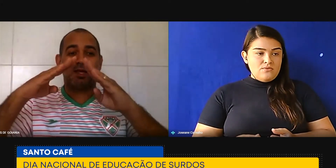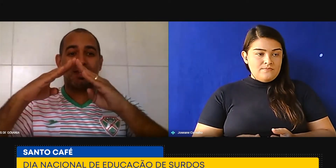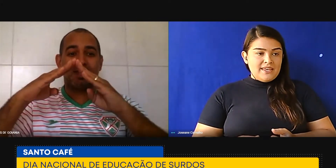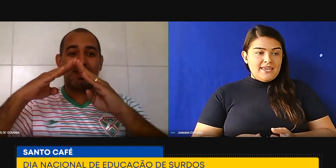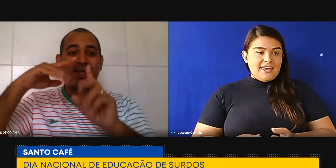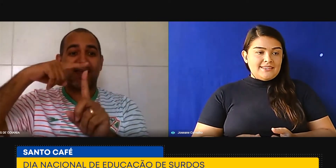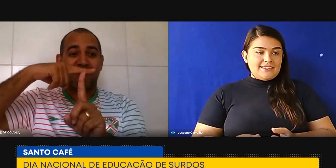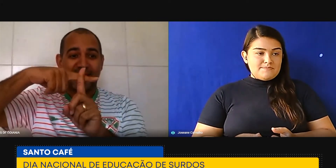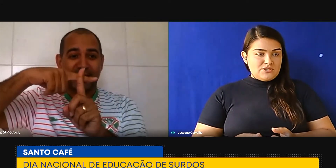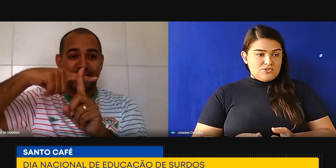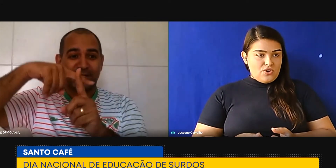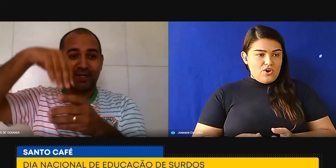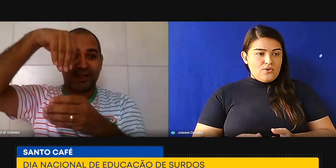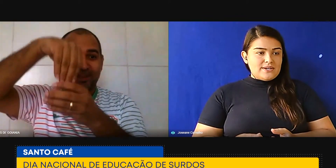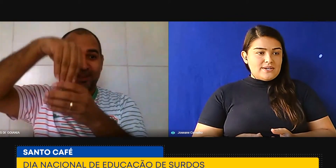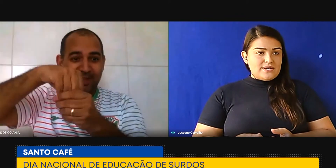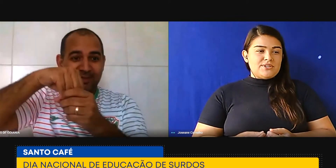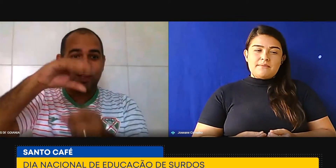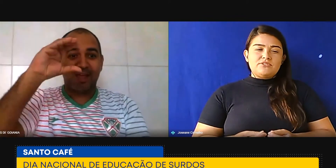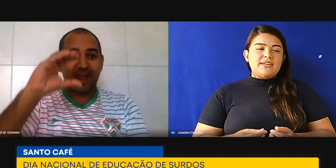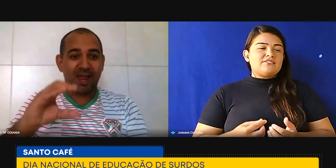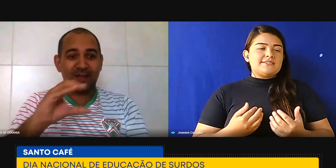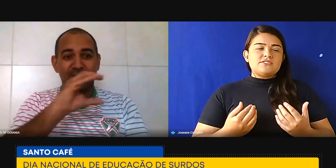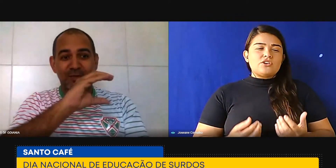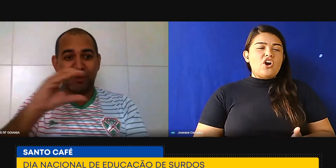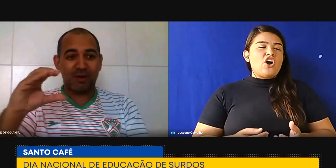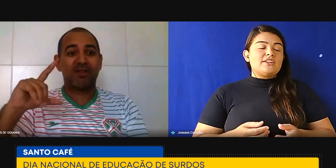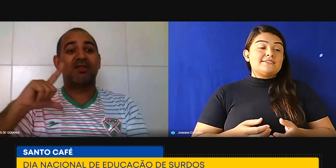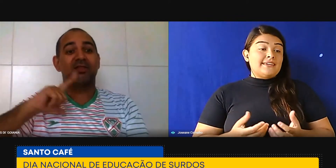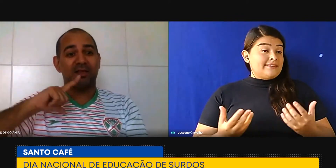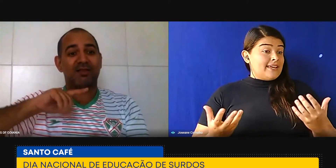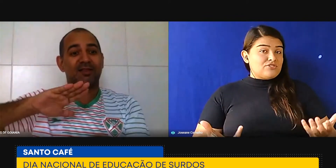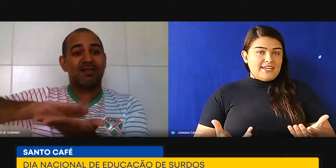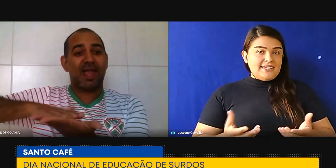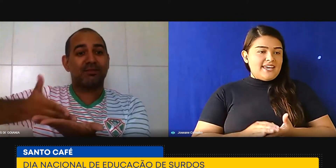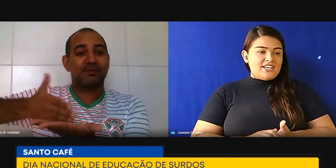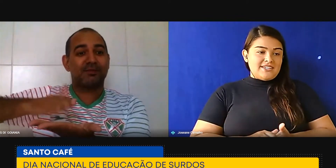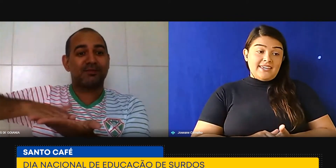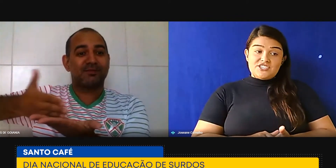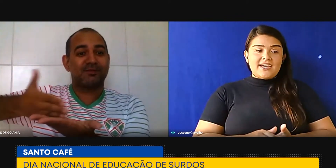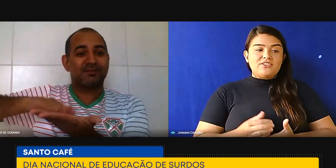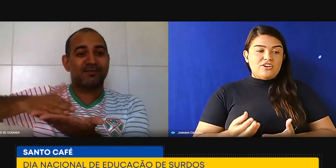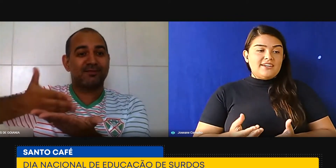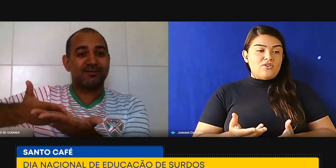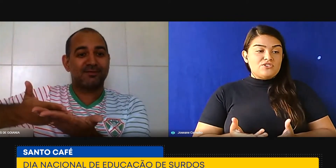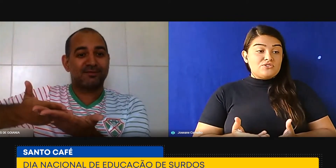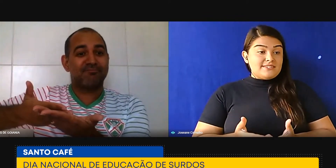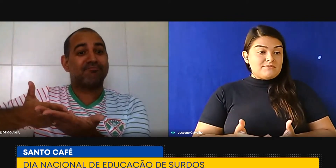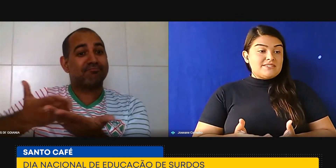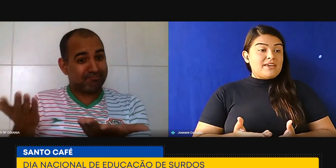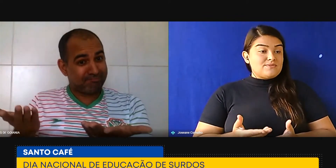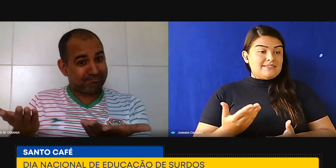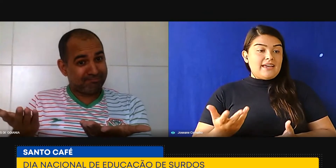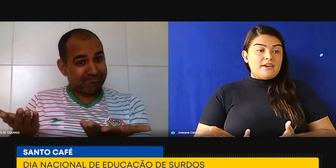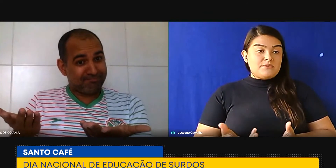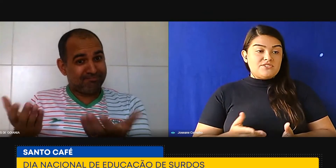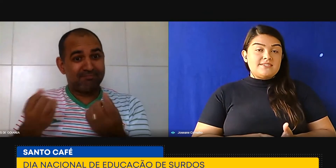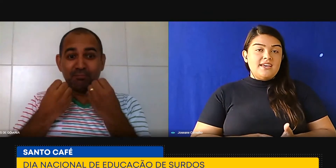entre as pessoas, por exemplo, dentro das escolas, dentro da igreja, da igreja católica. Hoje, nós temos também os intérpretes,